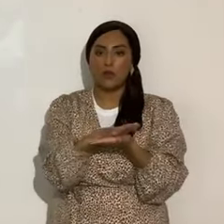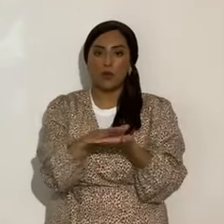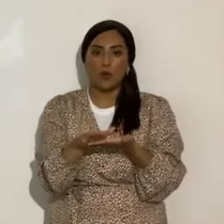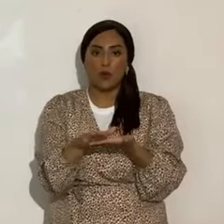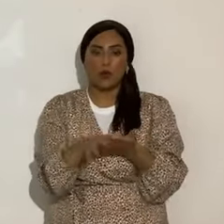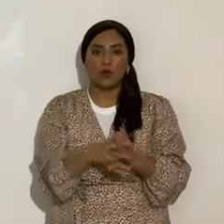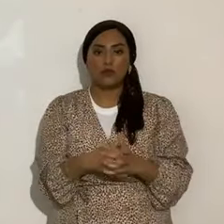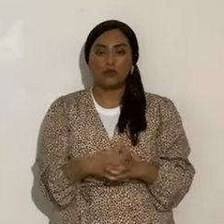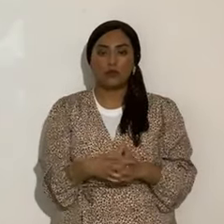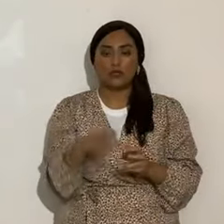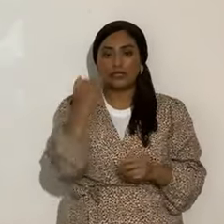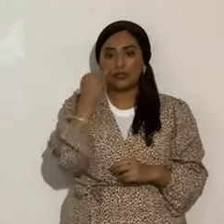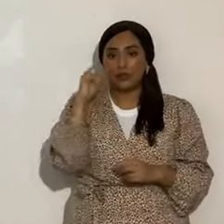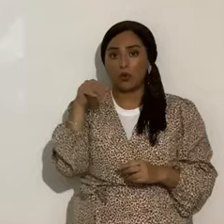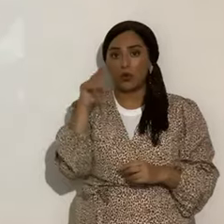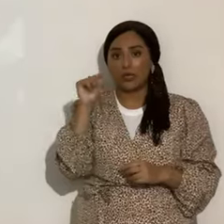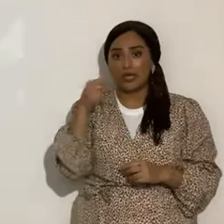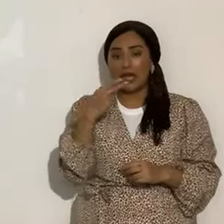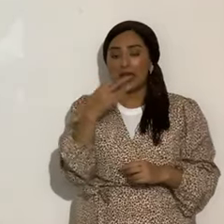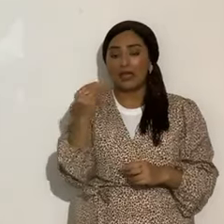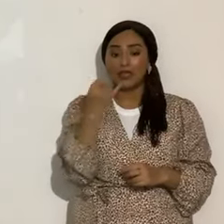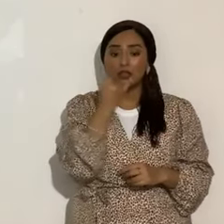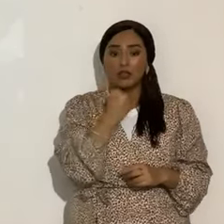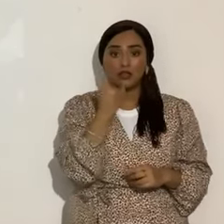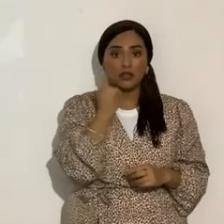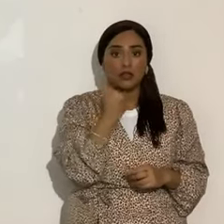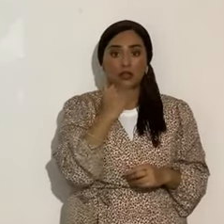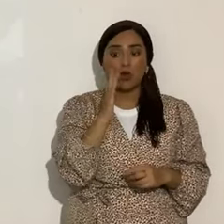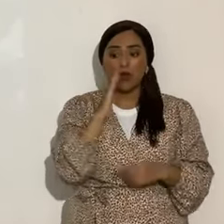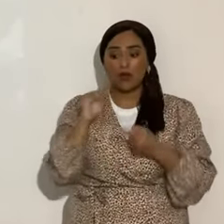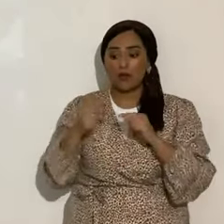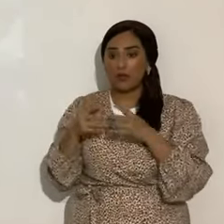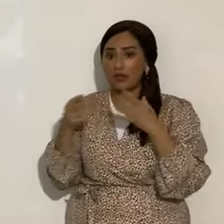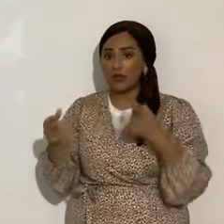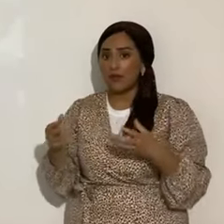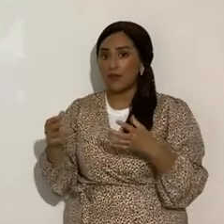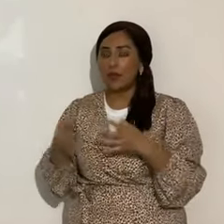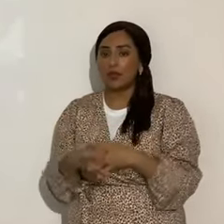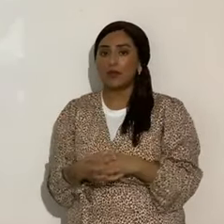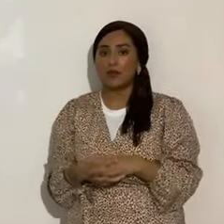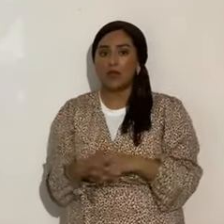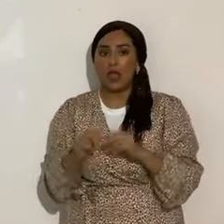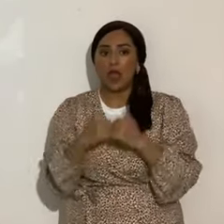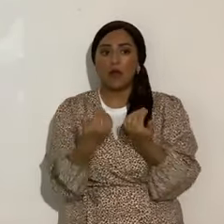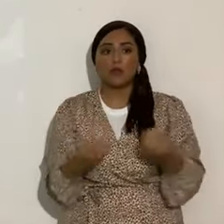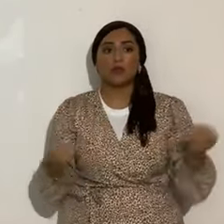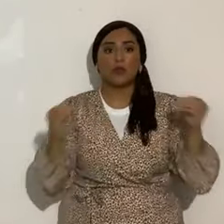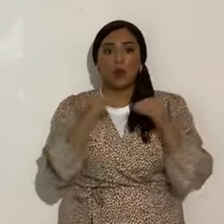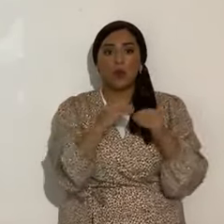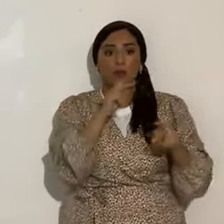Si Judá e Israel van a sufrir, ¿cuánto más los que no quieren Torah?